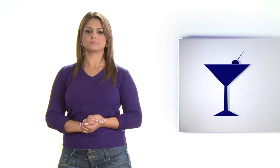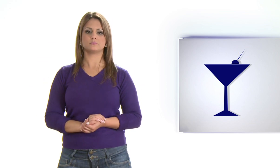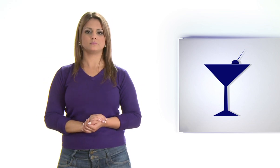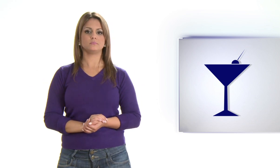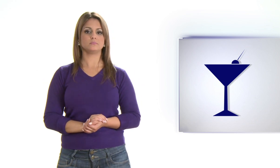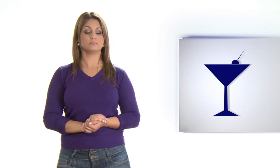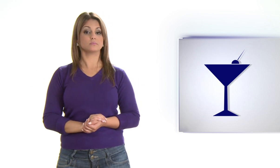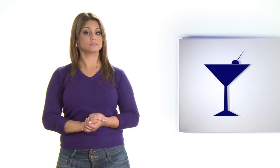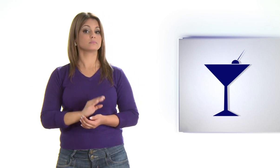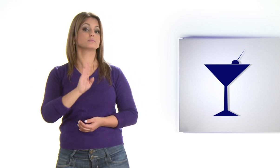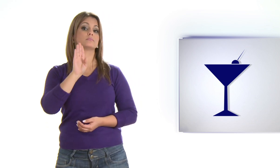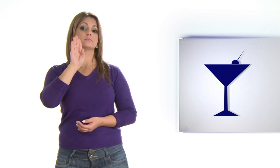Bar Bar